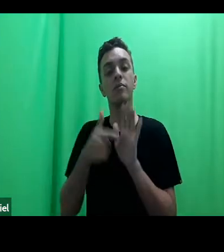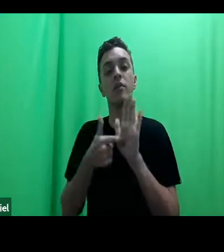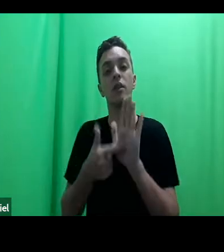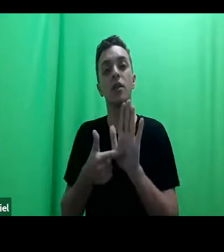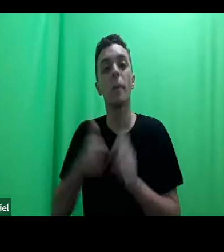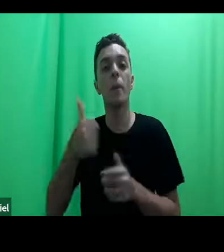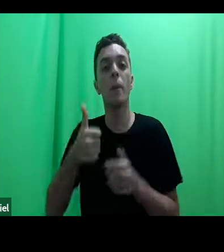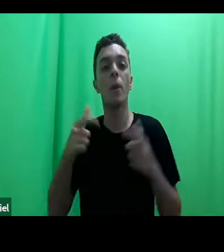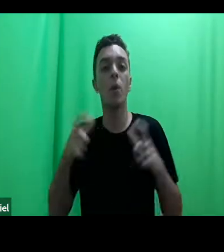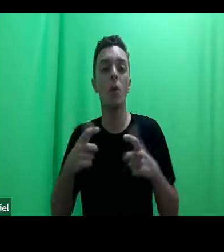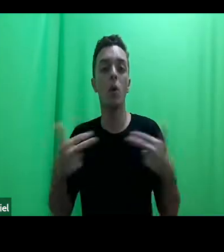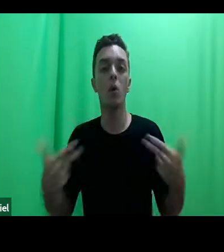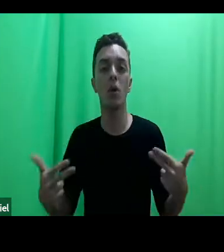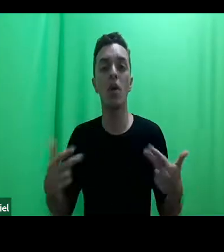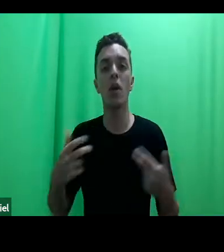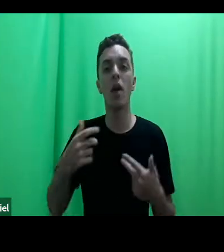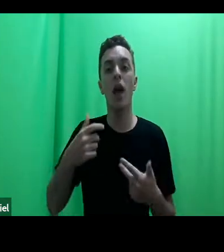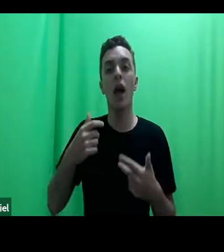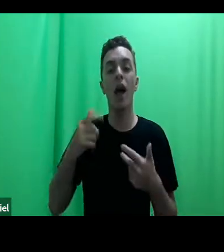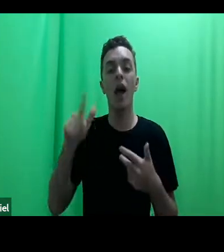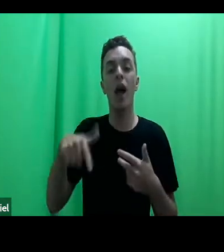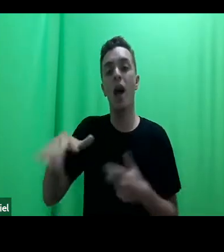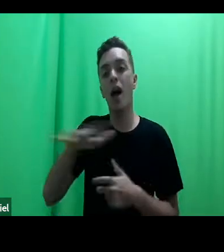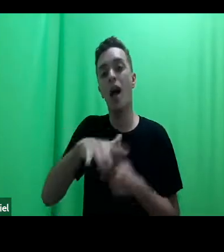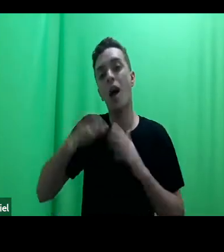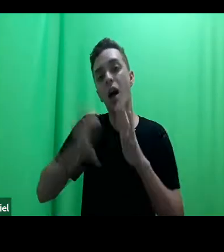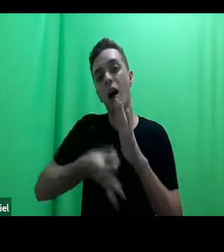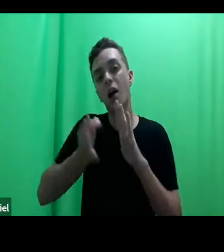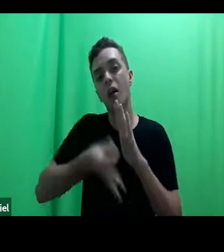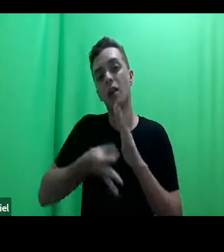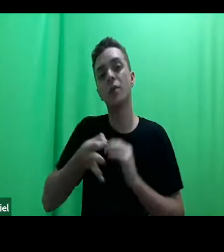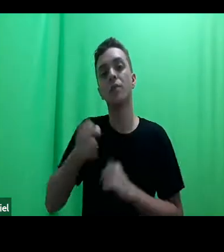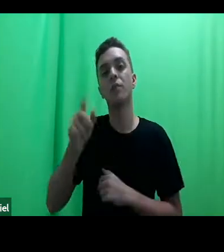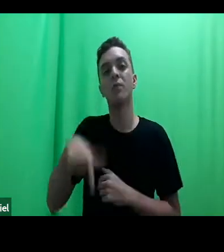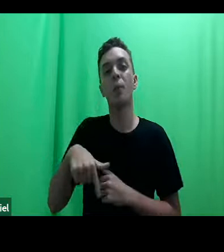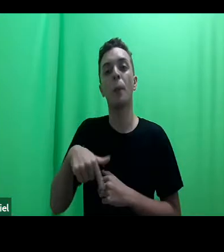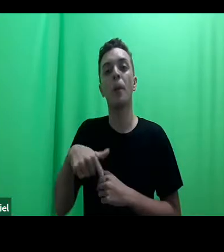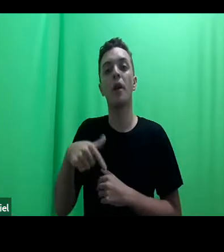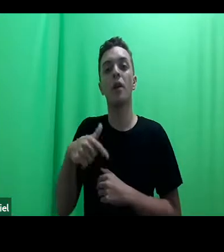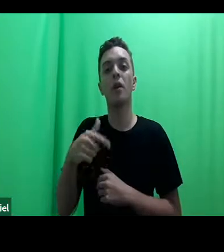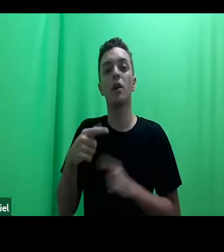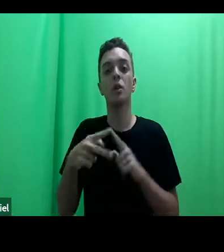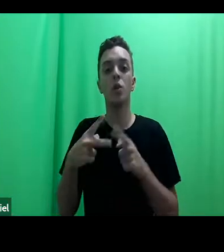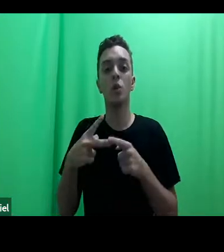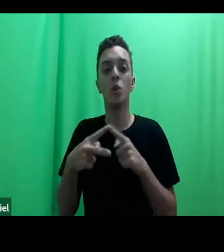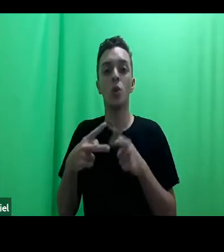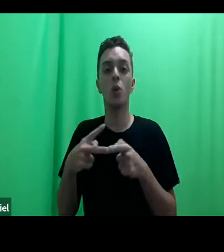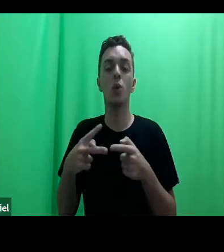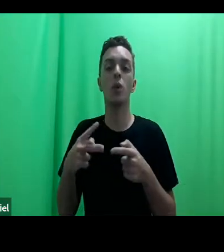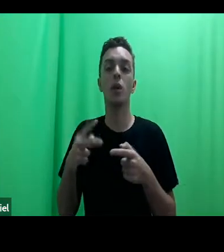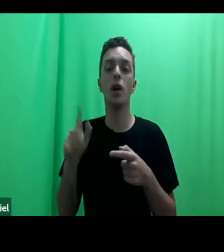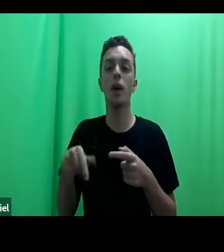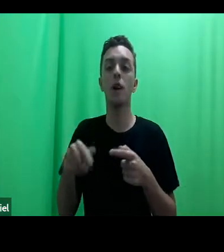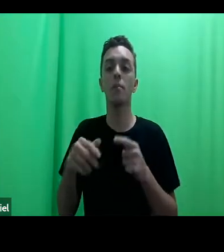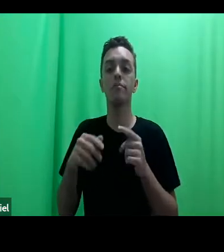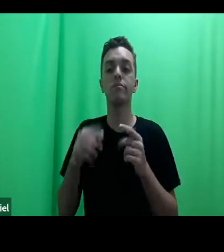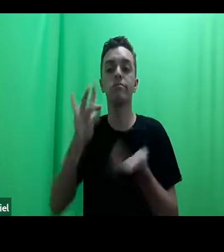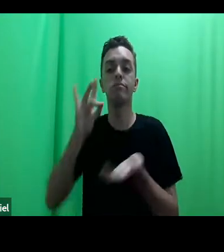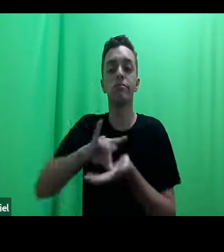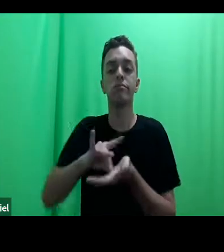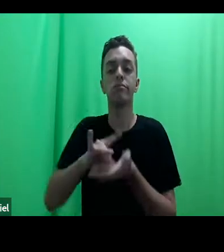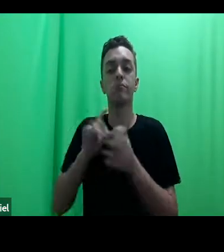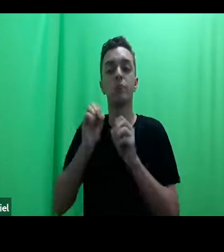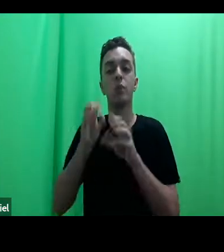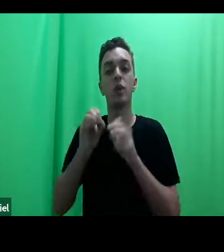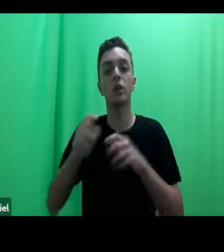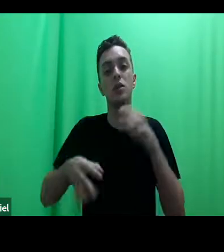mencionei, as clínicas jurídicas, eu situo as clínicas como uma prática de educação jurídica e, simultaneamente,